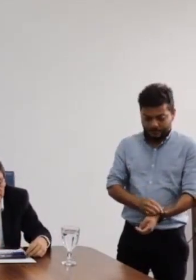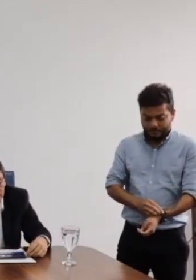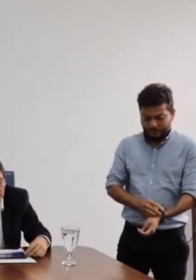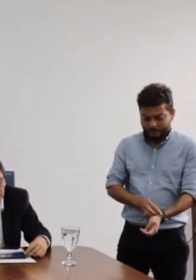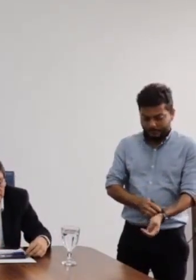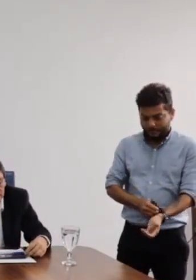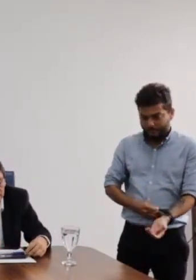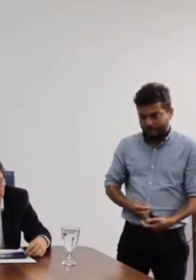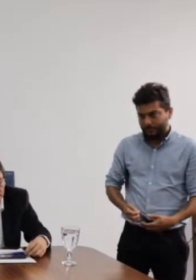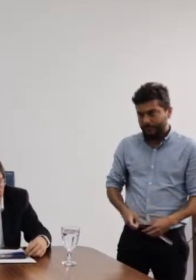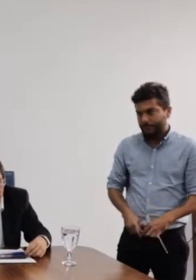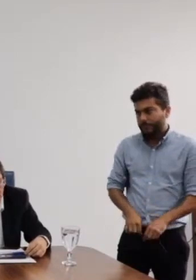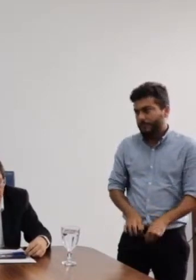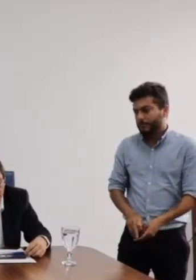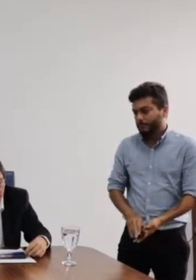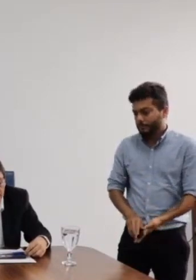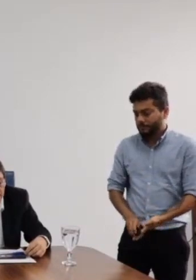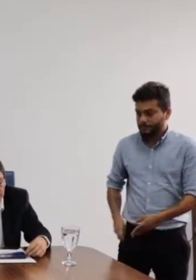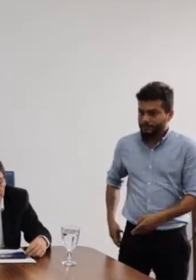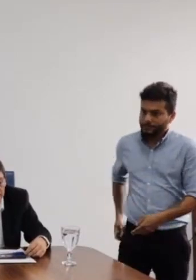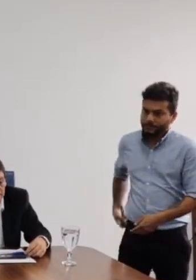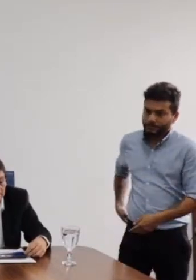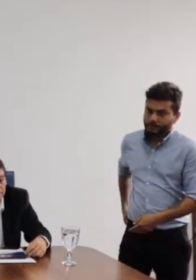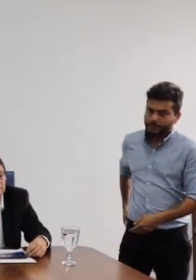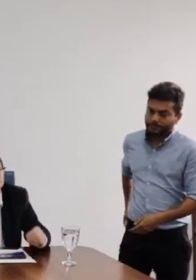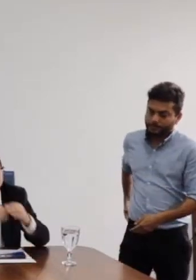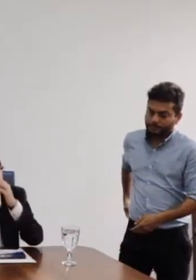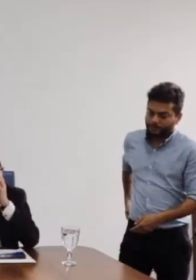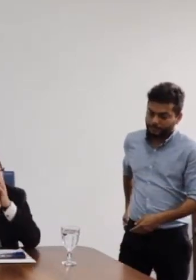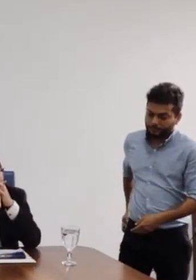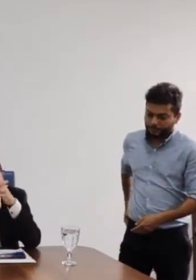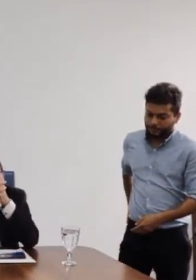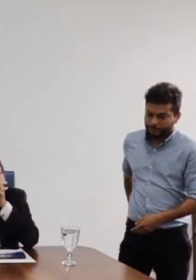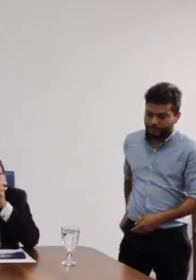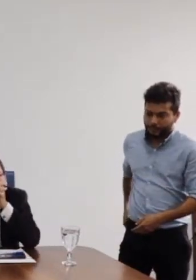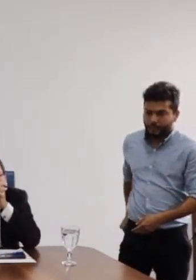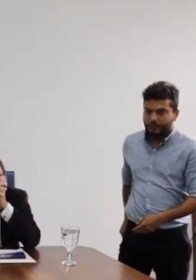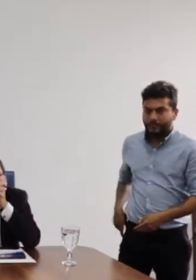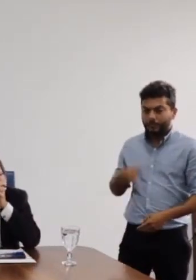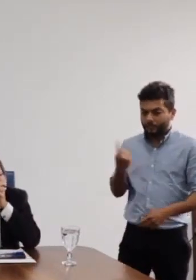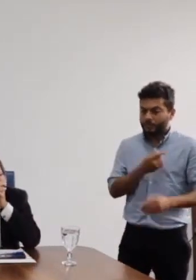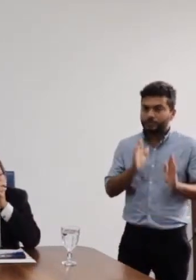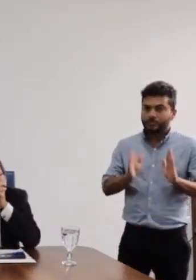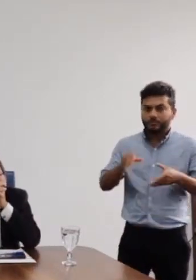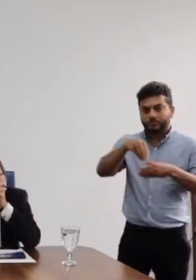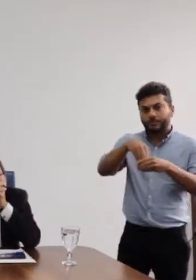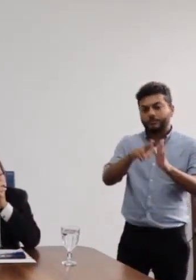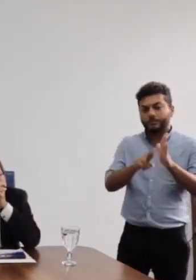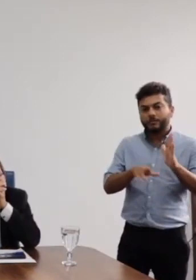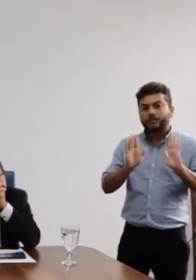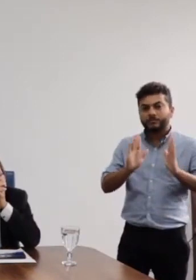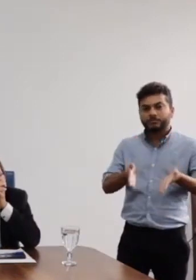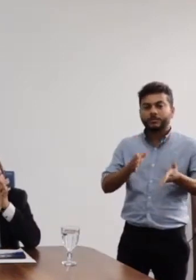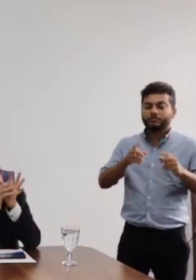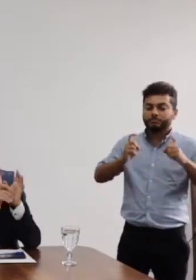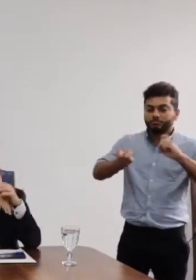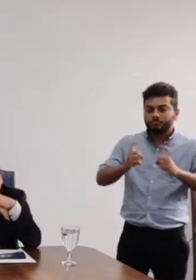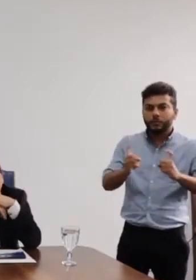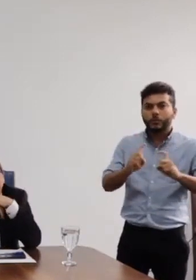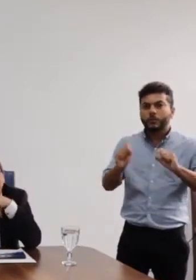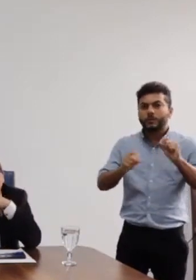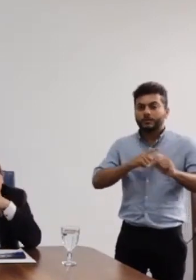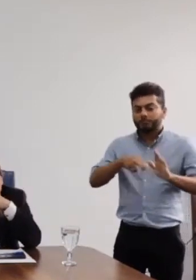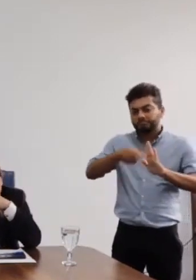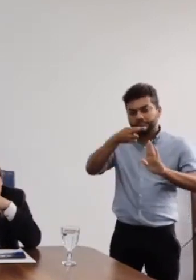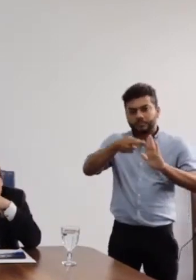informo que já temos discutido internamente a produção de uma resolução que aponte para essa